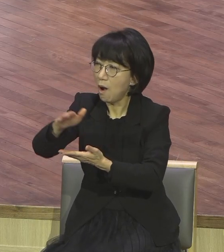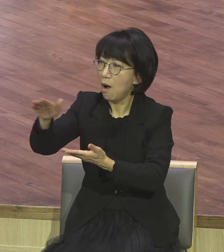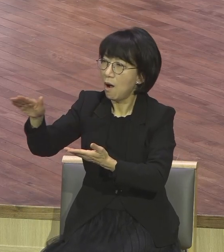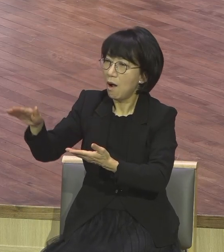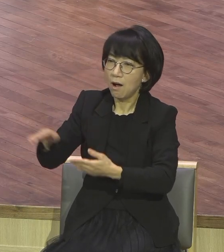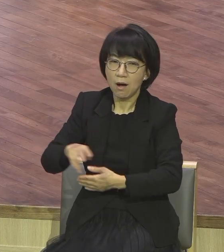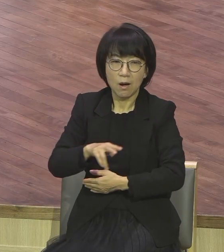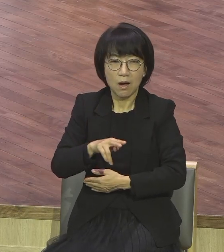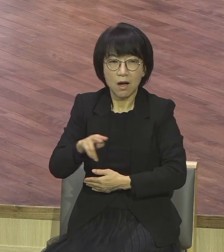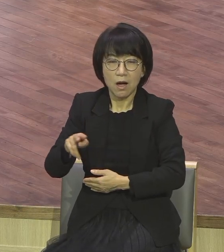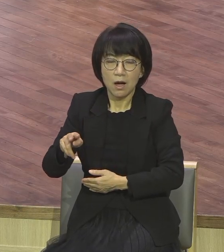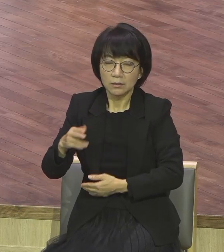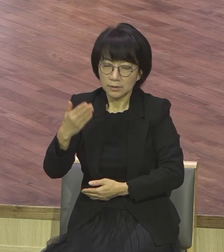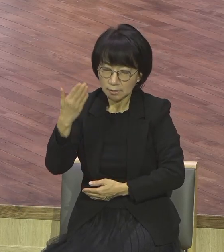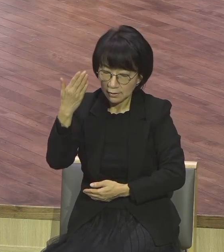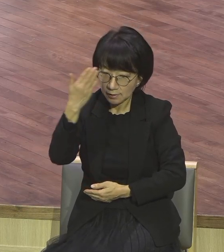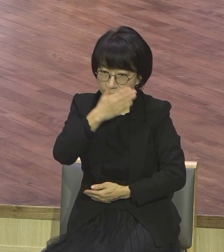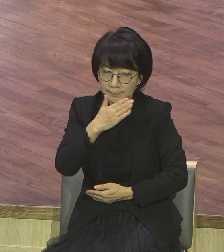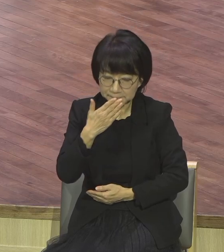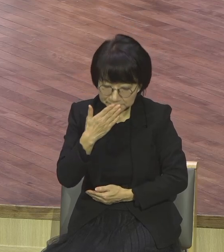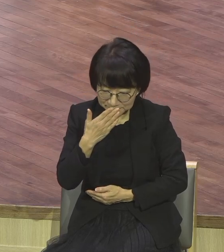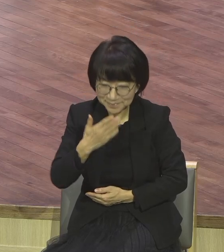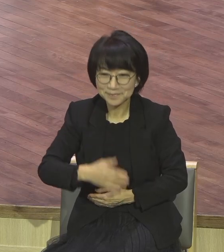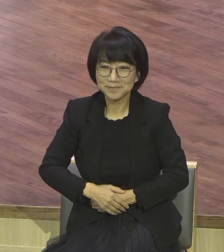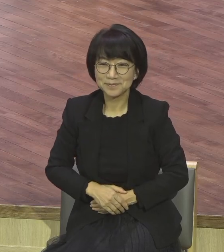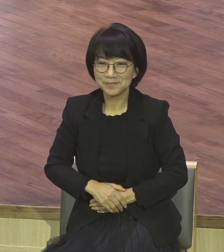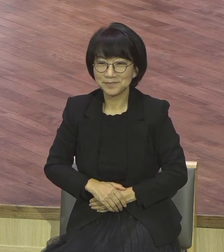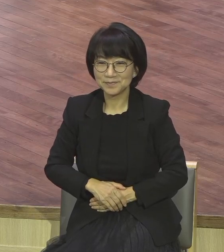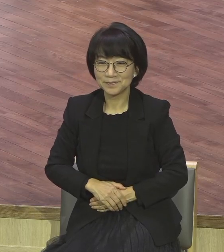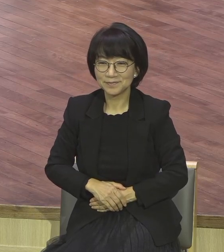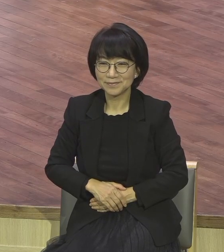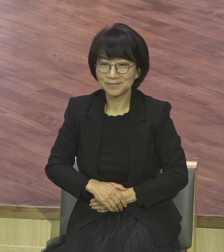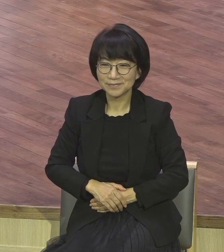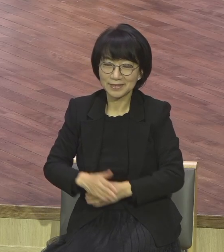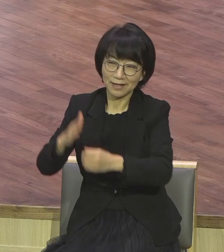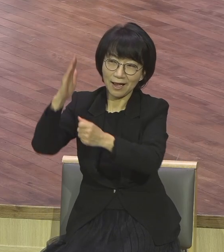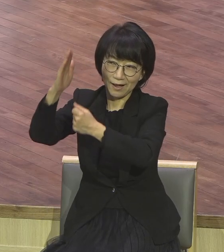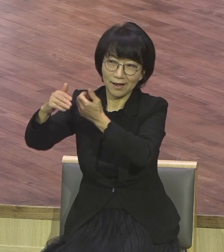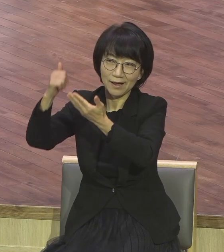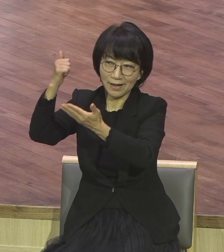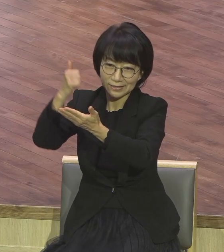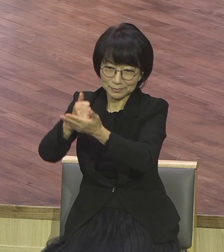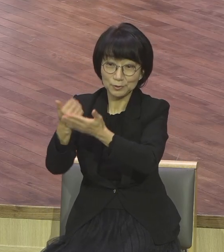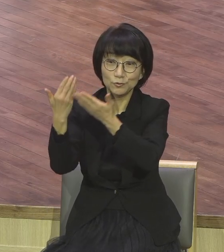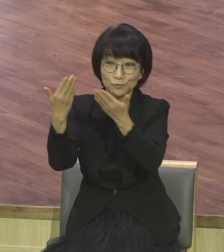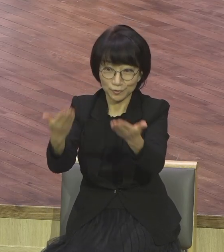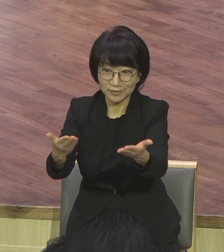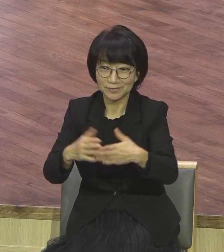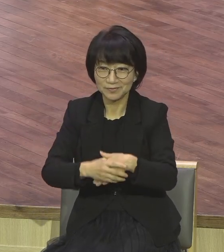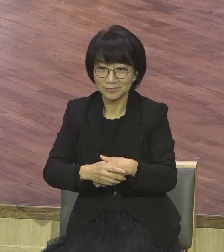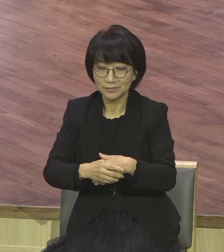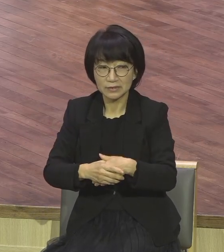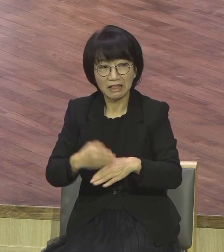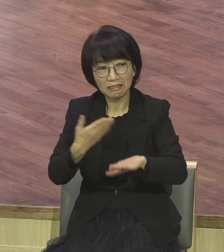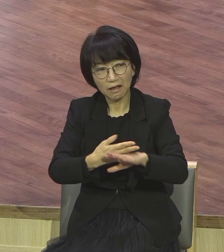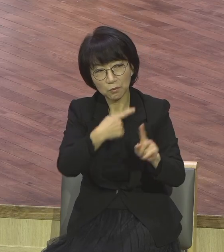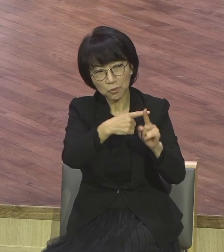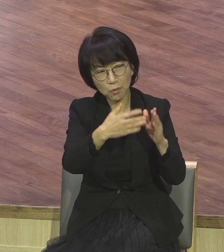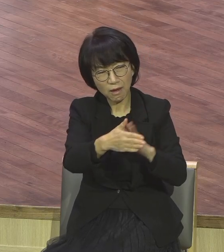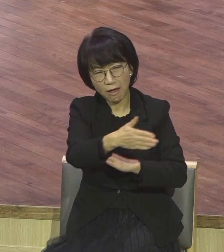하나님 작품이라 이게 작품이에요. 작품 어느 교회도 이런 게 없어요. 아무 순수해